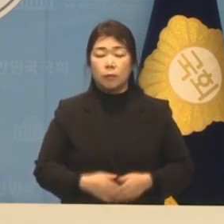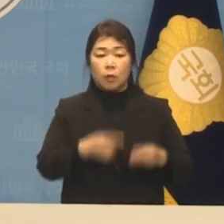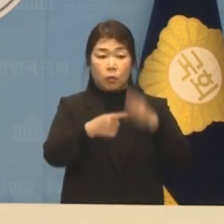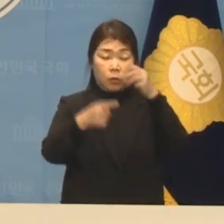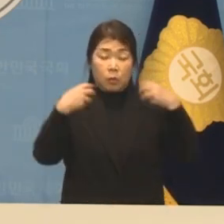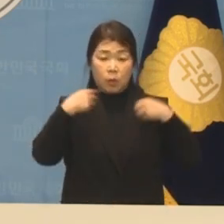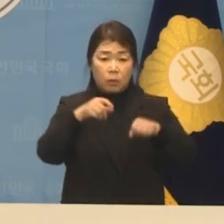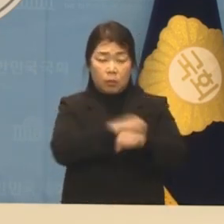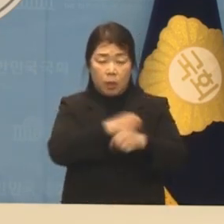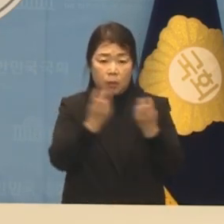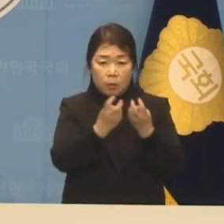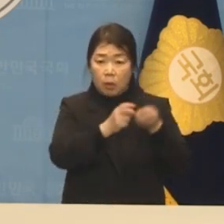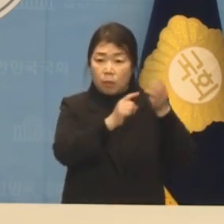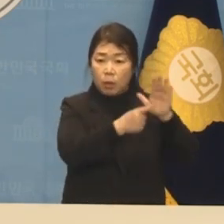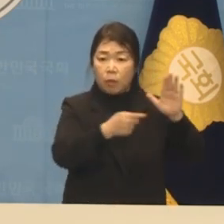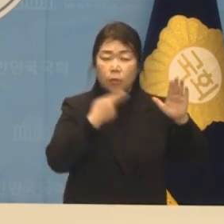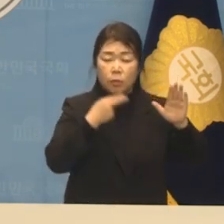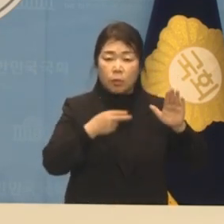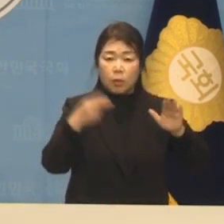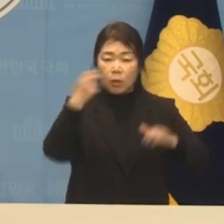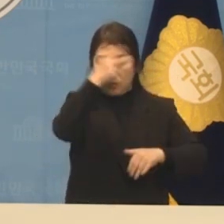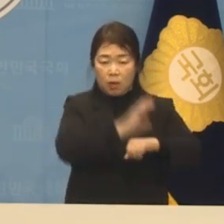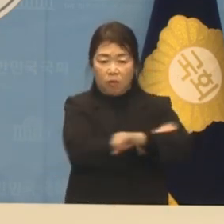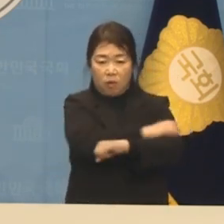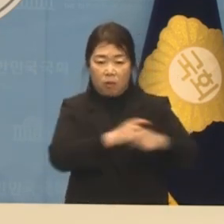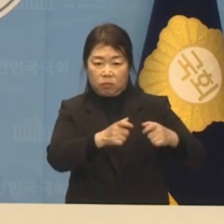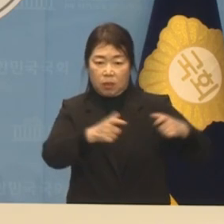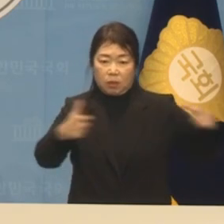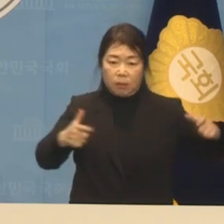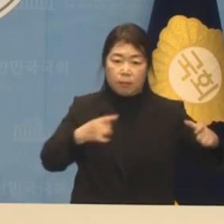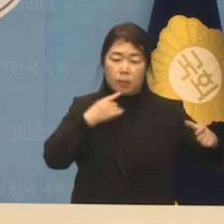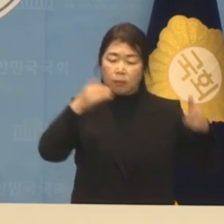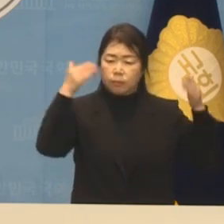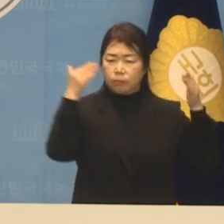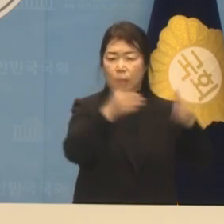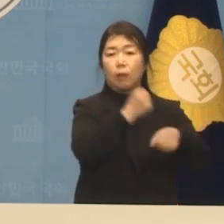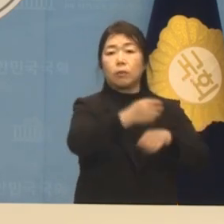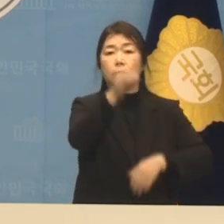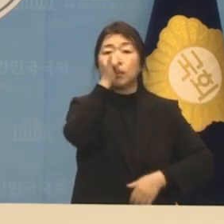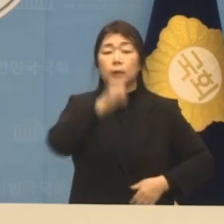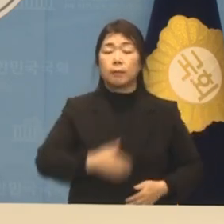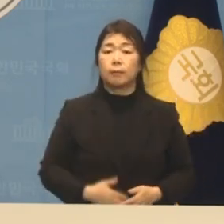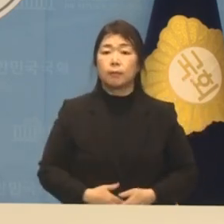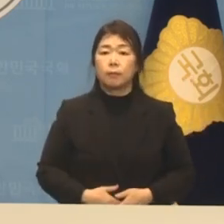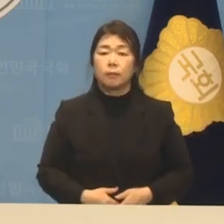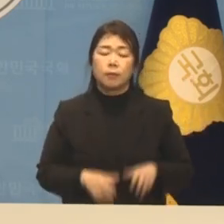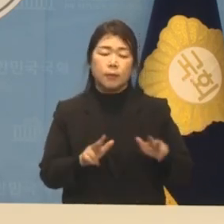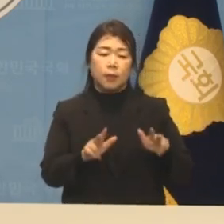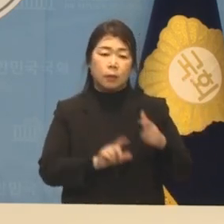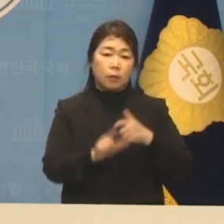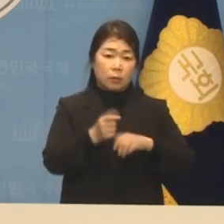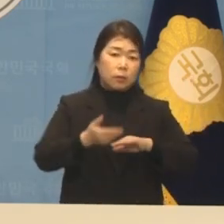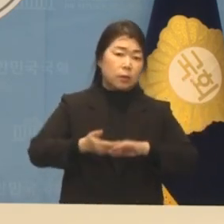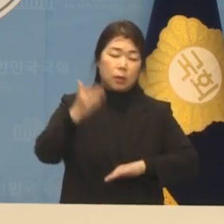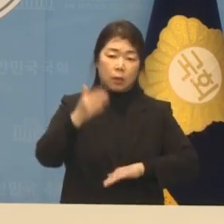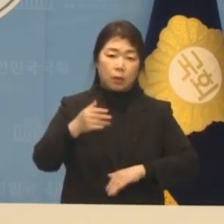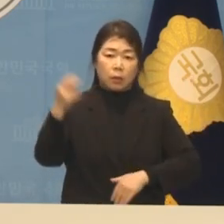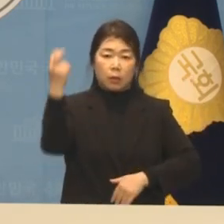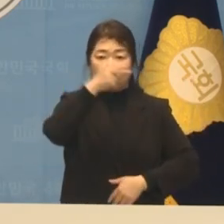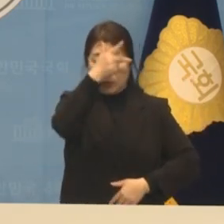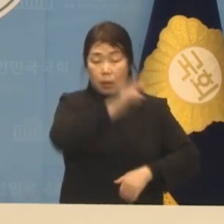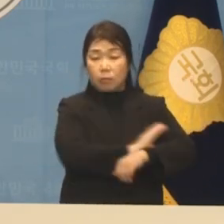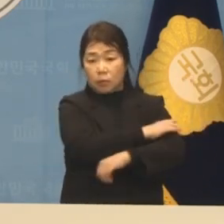대책을 내놓지 않고 검찰 권력 확대에만 혈안이 되어 있습니다. 이제 더 이상 검찰